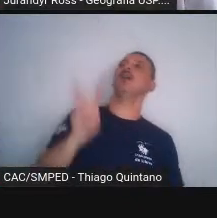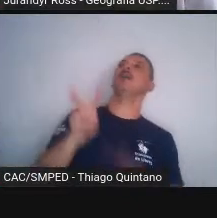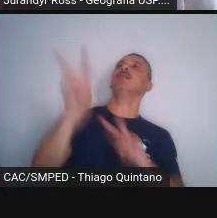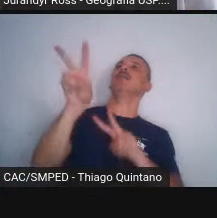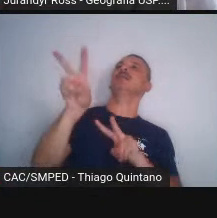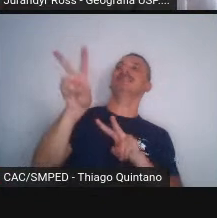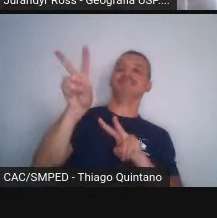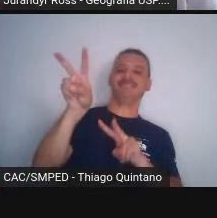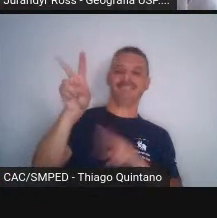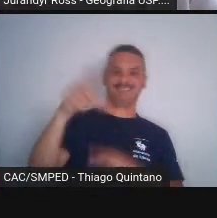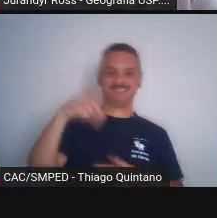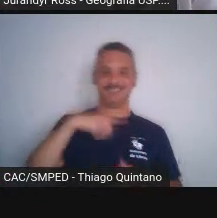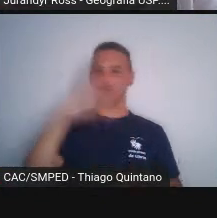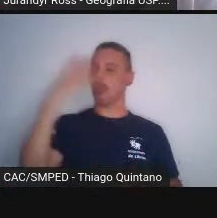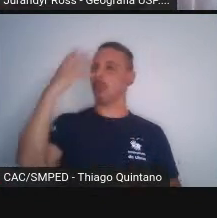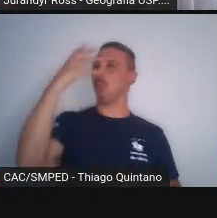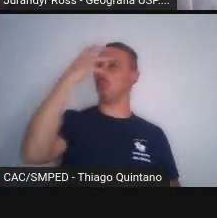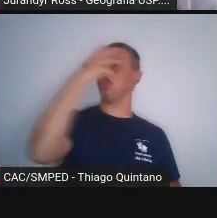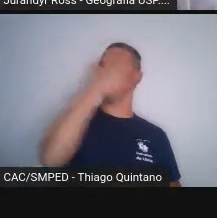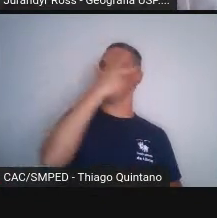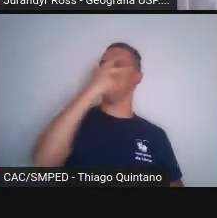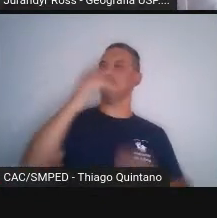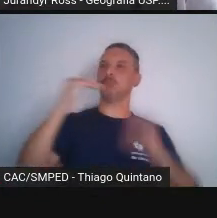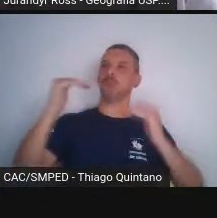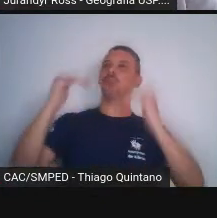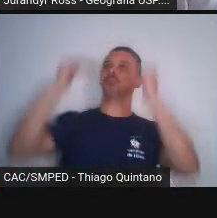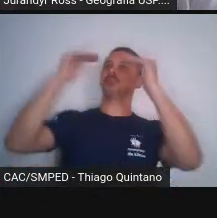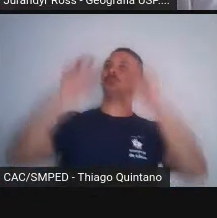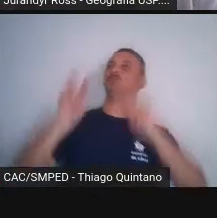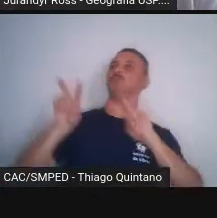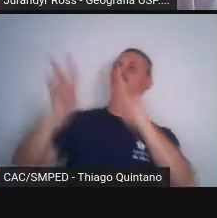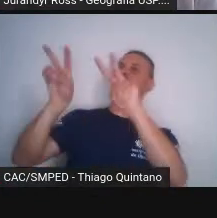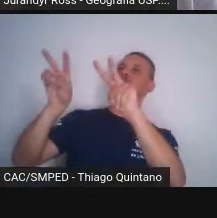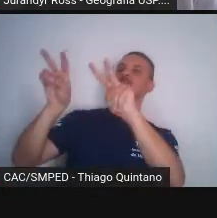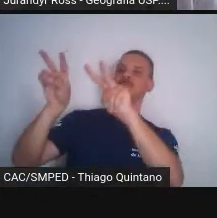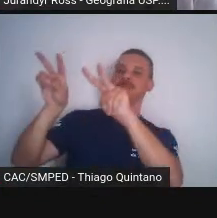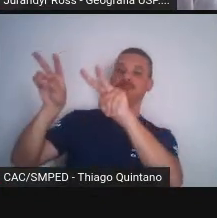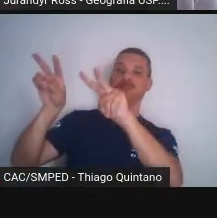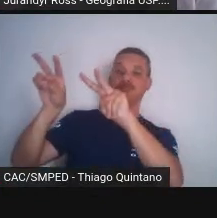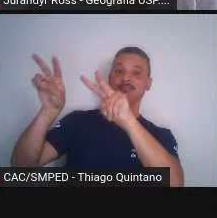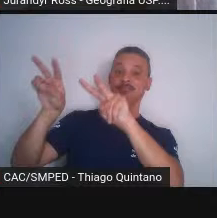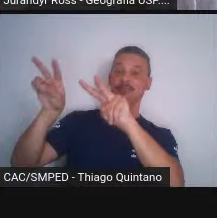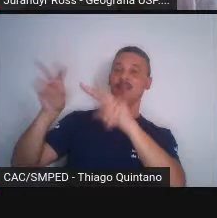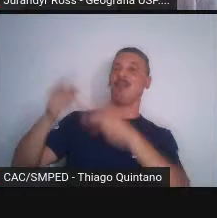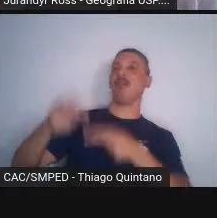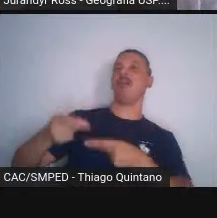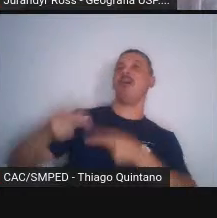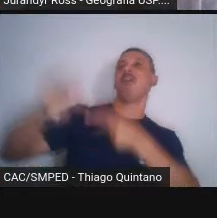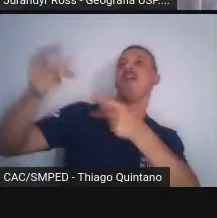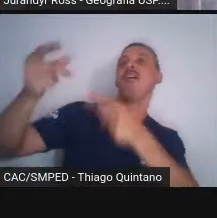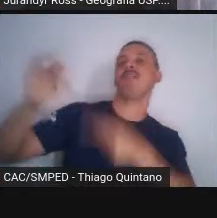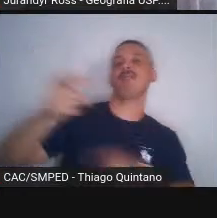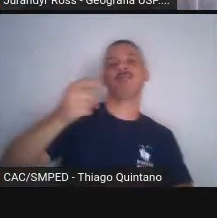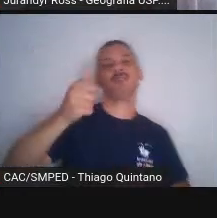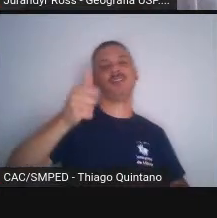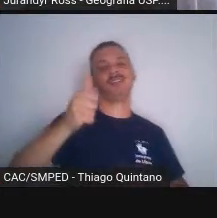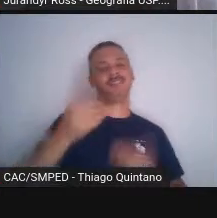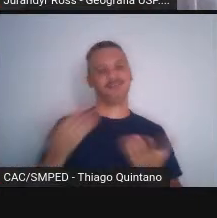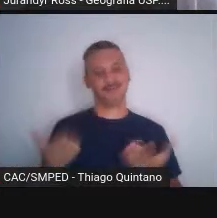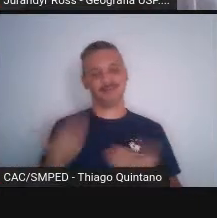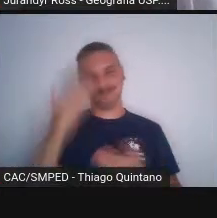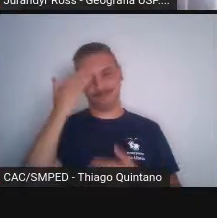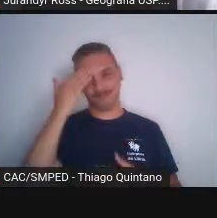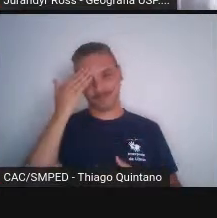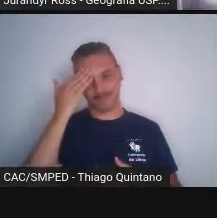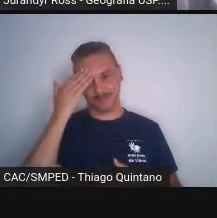mais. É bonito, é imponente e quase que eterno. É isso aí, minha gente, muito